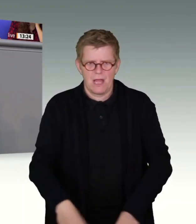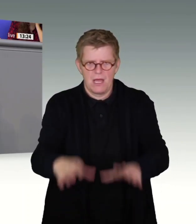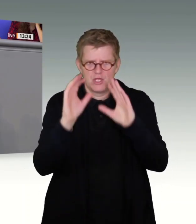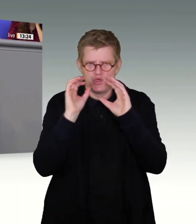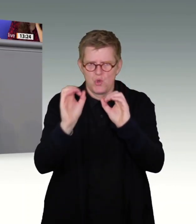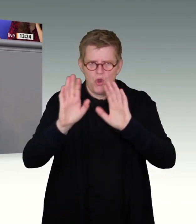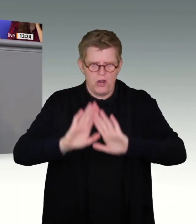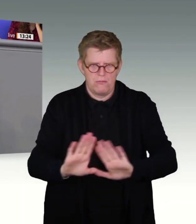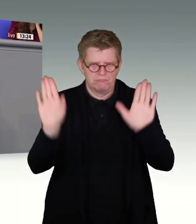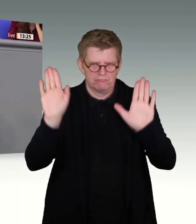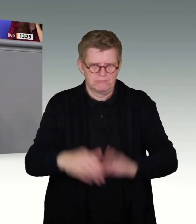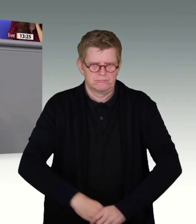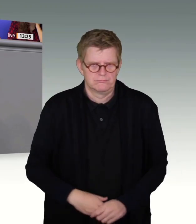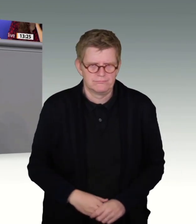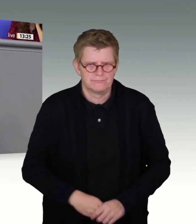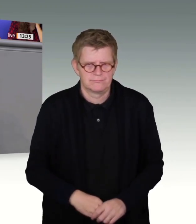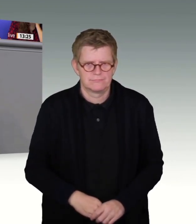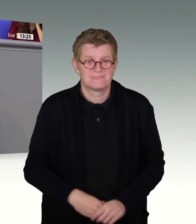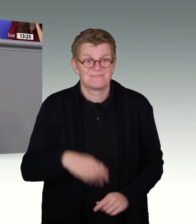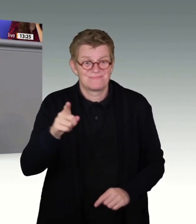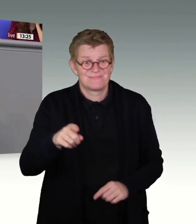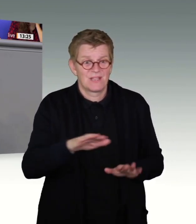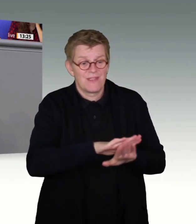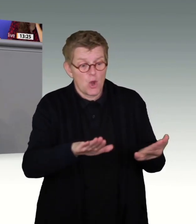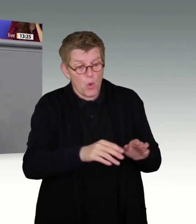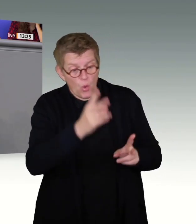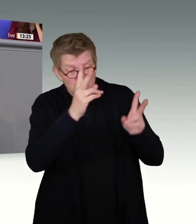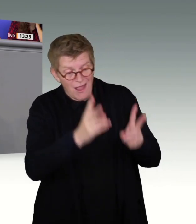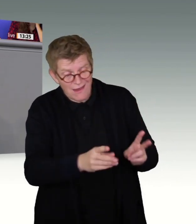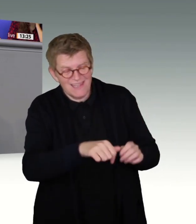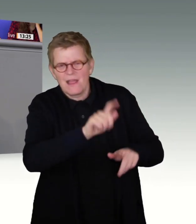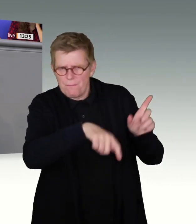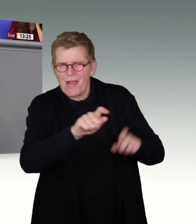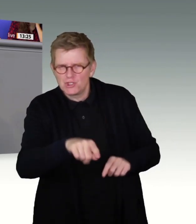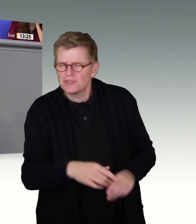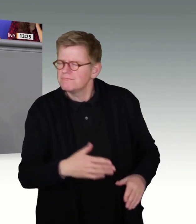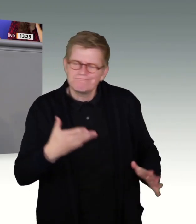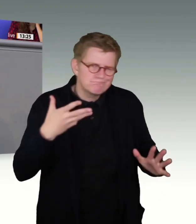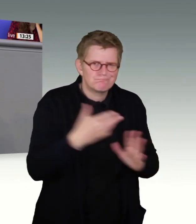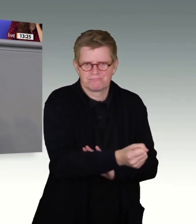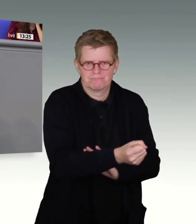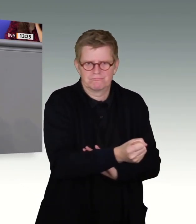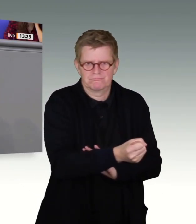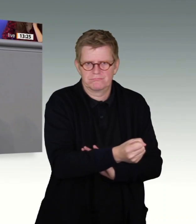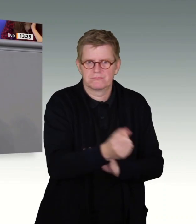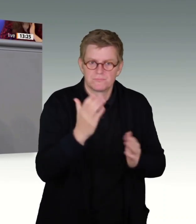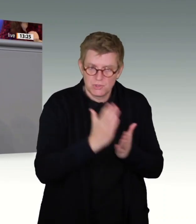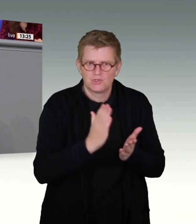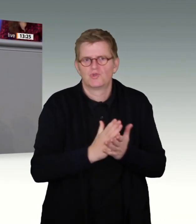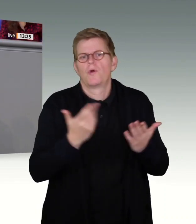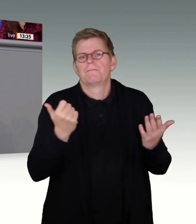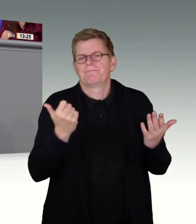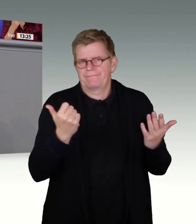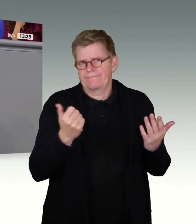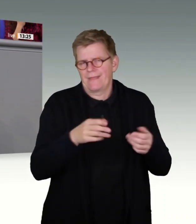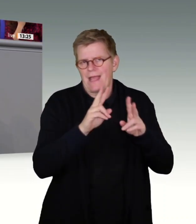schwarze Null. Sie haben tief in die Grundrechte der Menschen in diesem Land eingegriffen. Sie haben dafür zu Recht Urteile aus Karlsruhe, aus Luxemburg